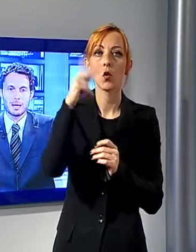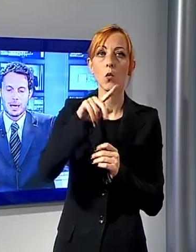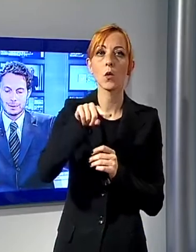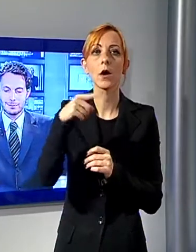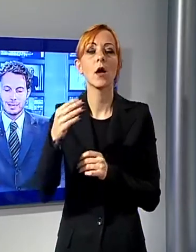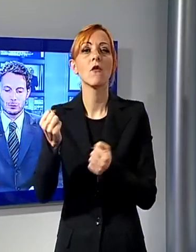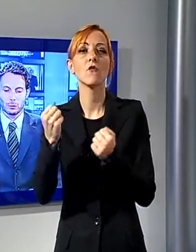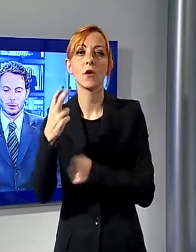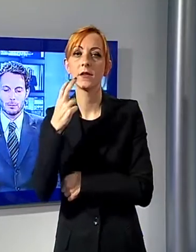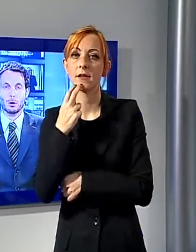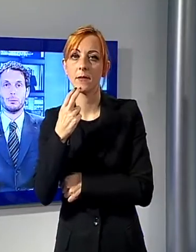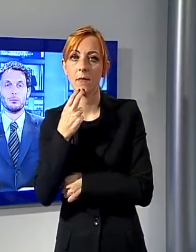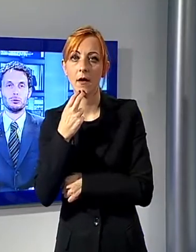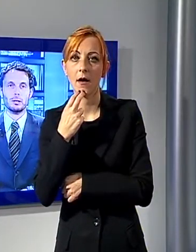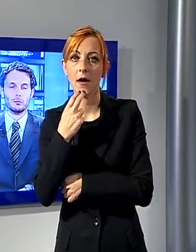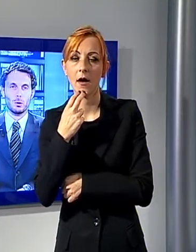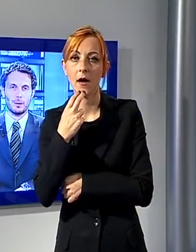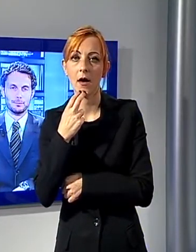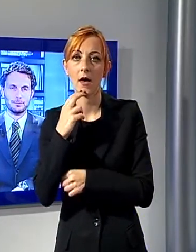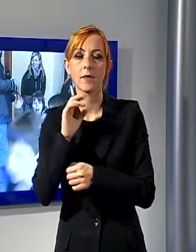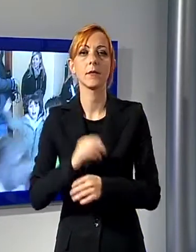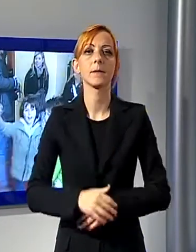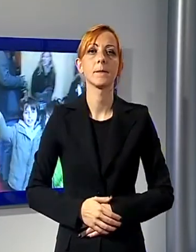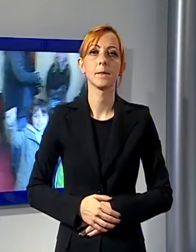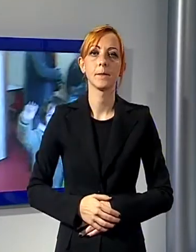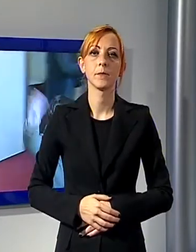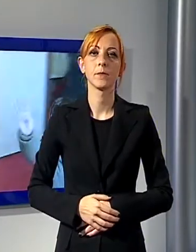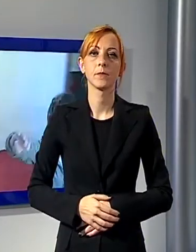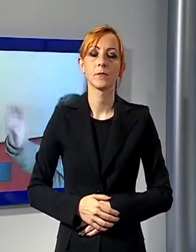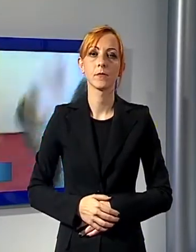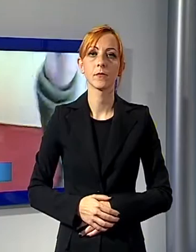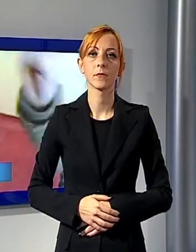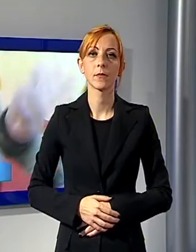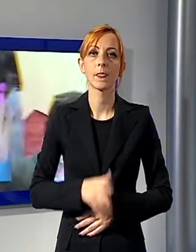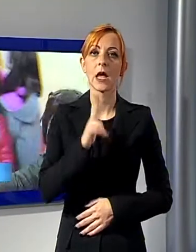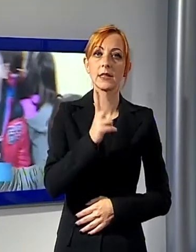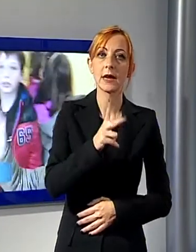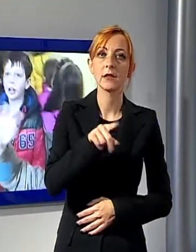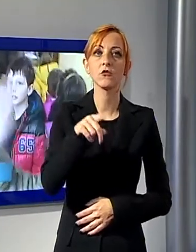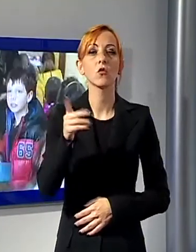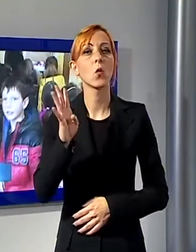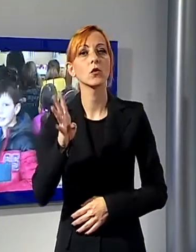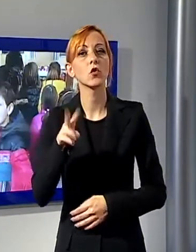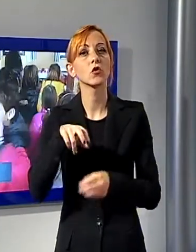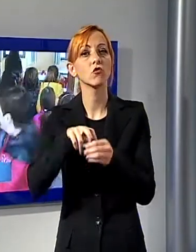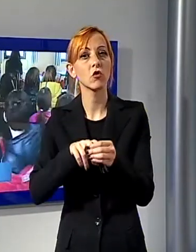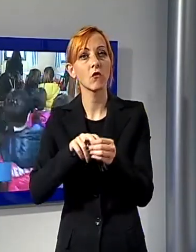destinato proprio al mondo della scuola. Il 13 e 14 novembre Forte dei Marmi e Lucca